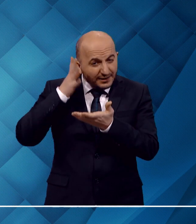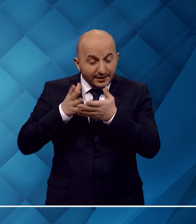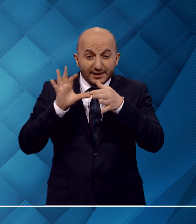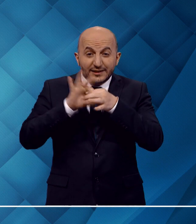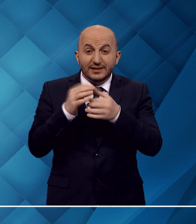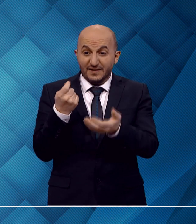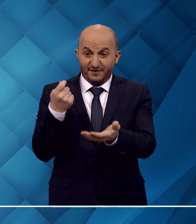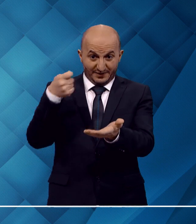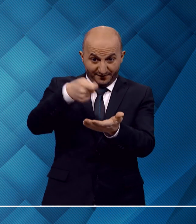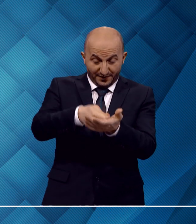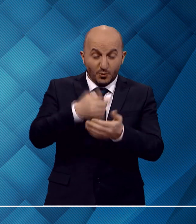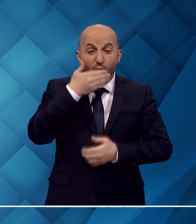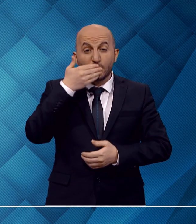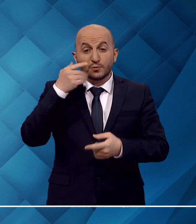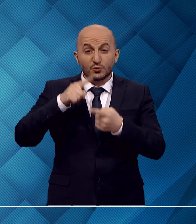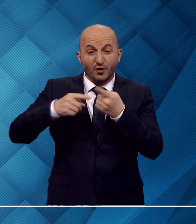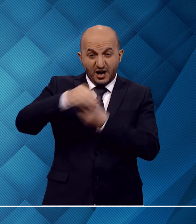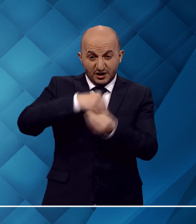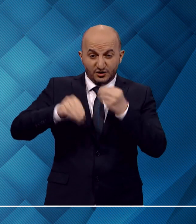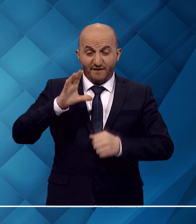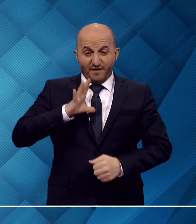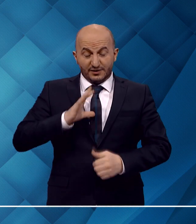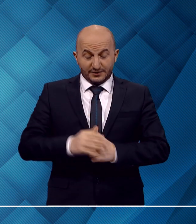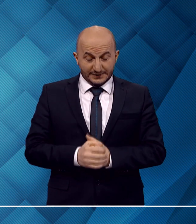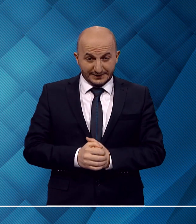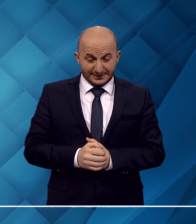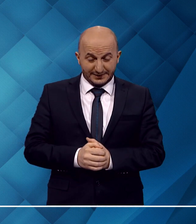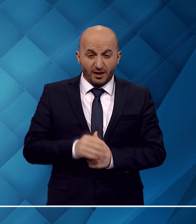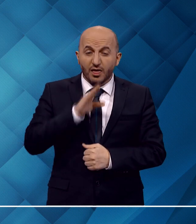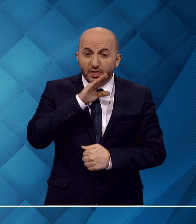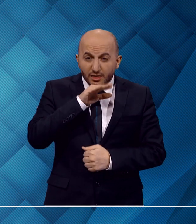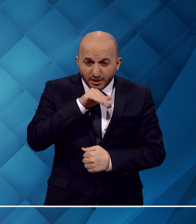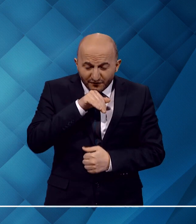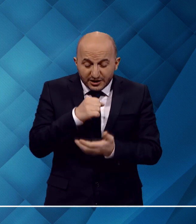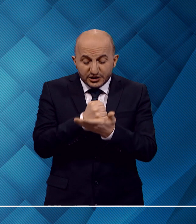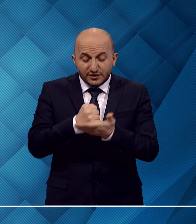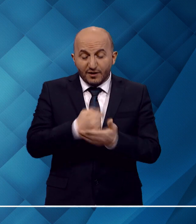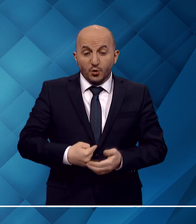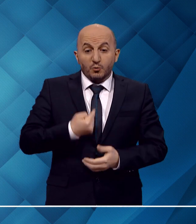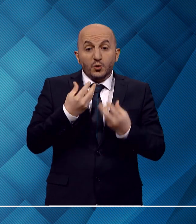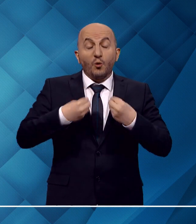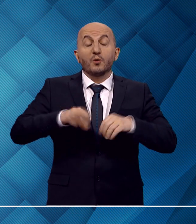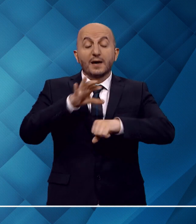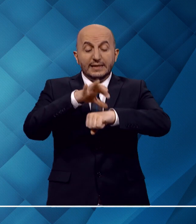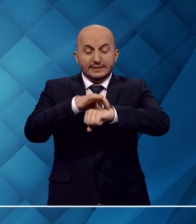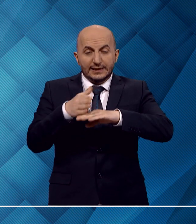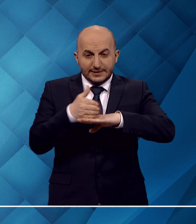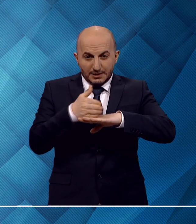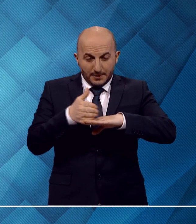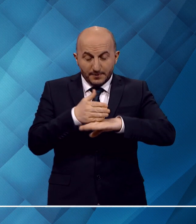fidye, oruç ve hacda söz konusudur. İhtiyarlık ve şifa ümidi olmayan bir hastalık sebebiyle oruç